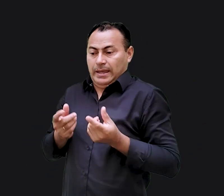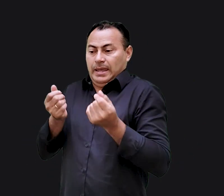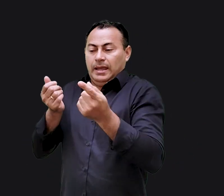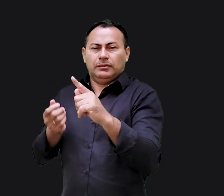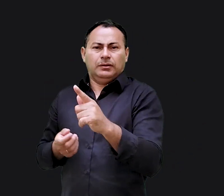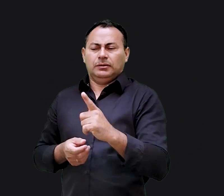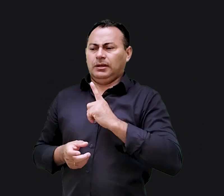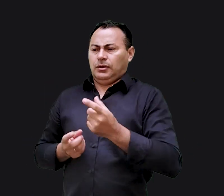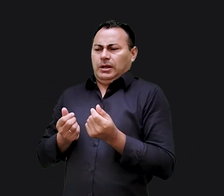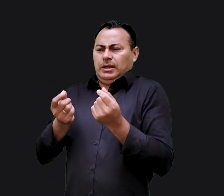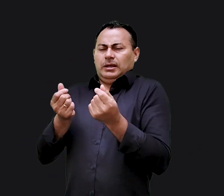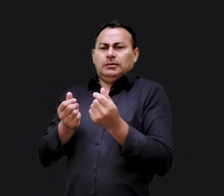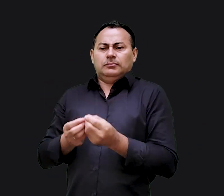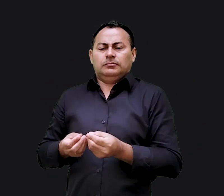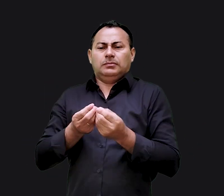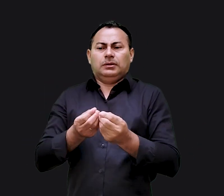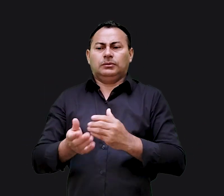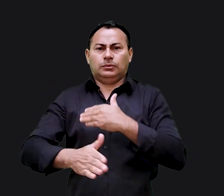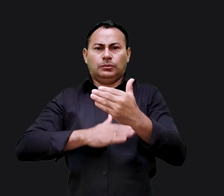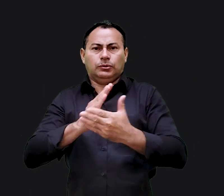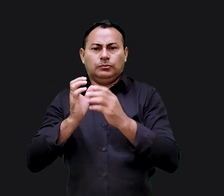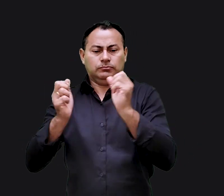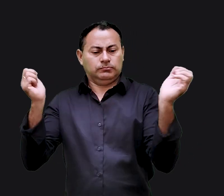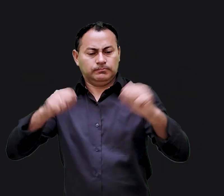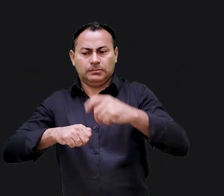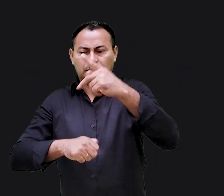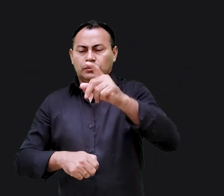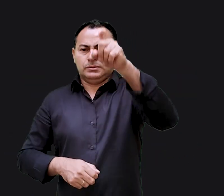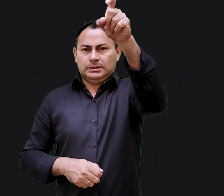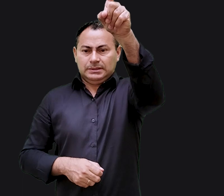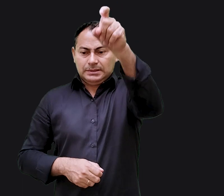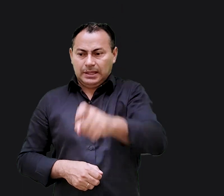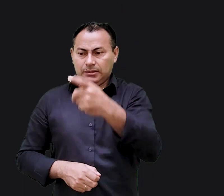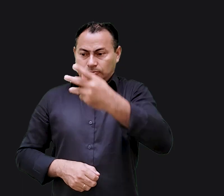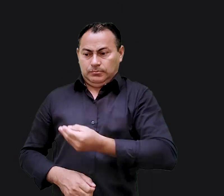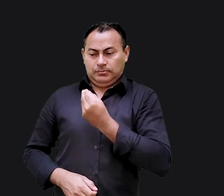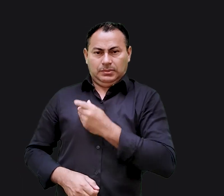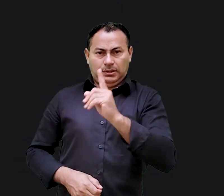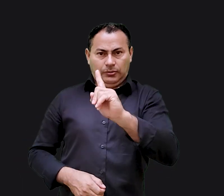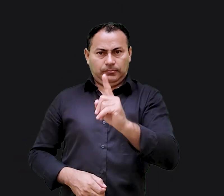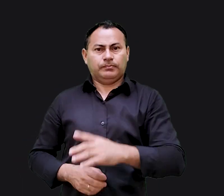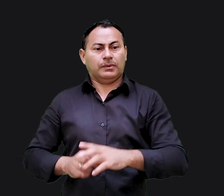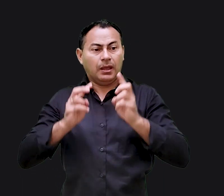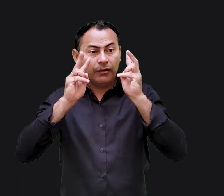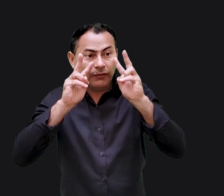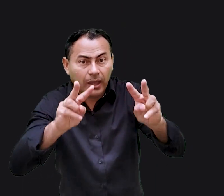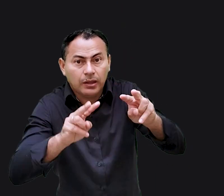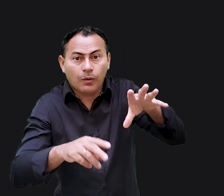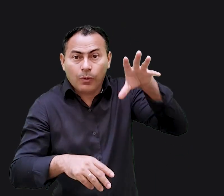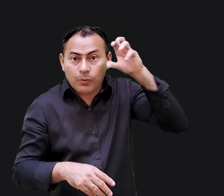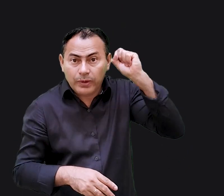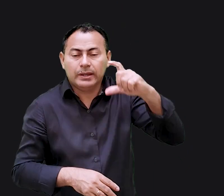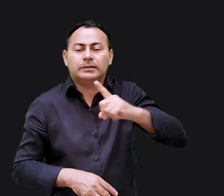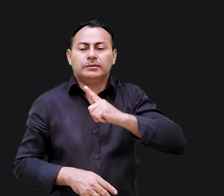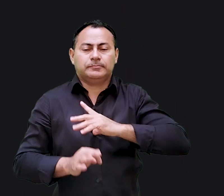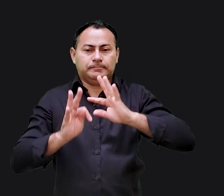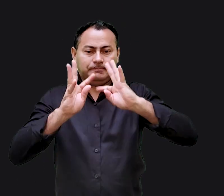rico, não conte com as suas riquezas para trazer à tona todo o potencial do seu ser. Eles tinham que ouvir isto porque eles